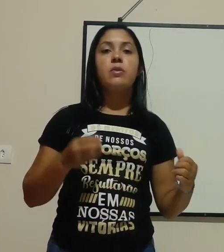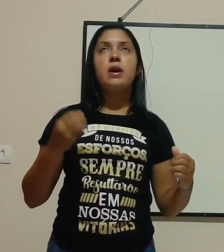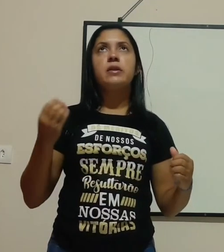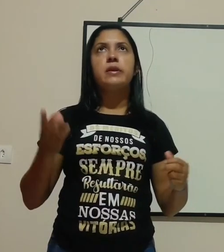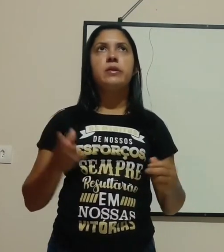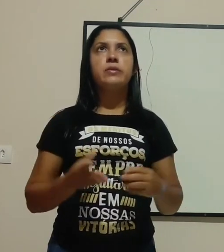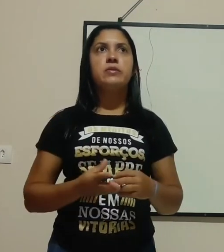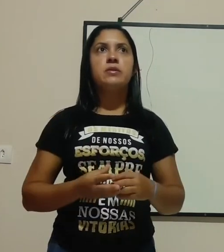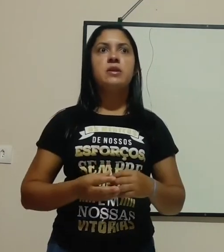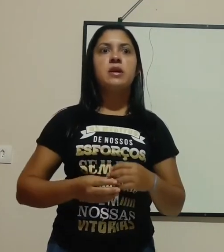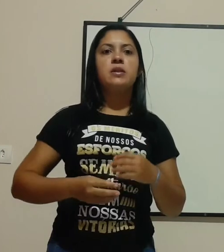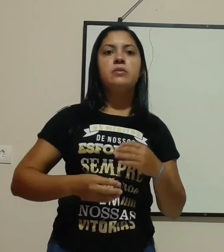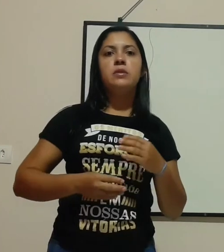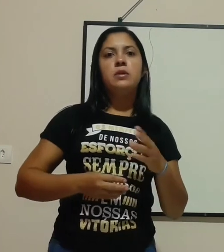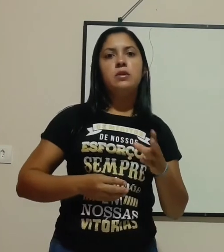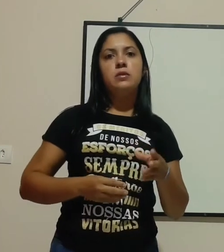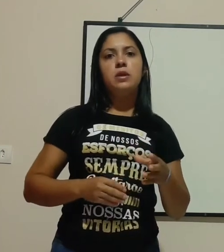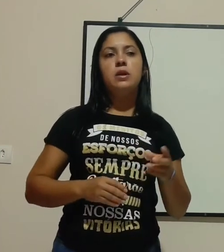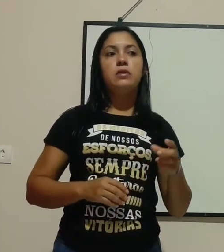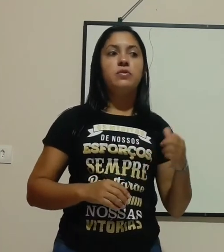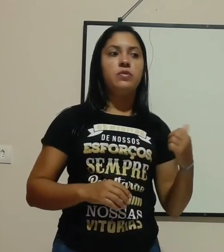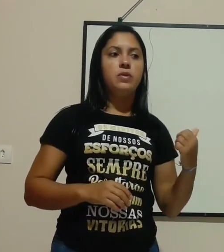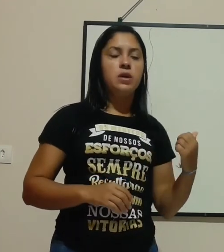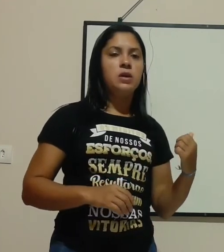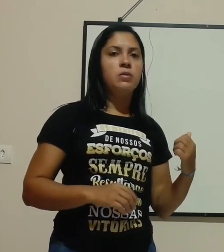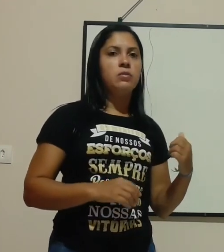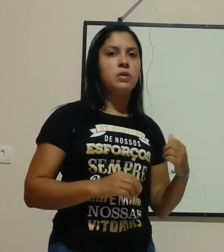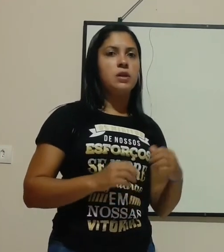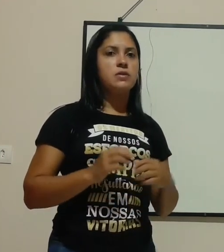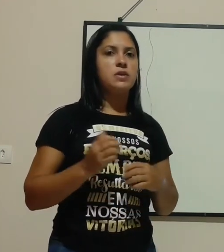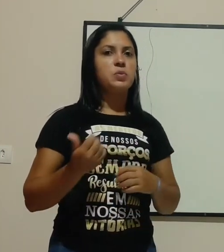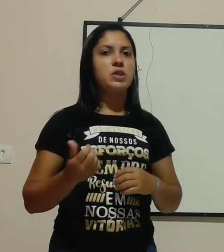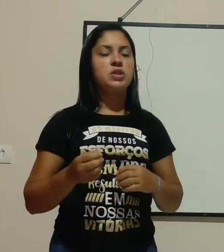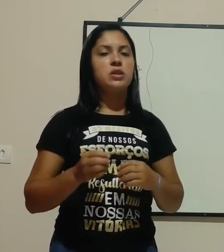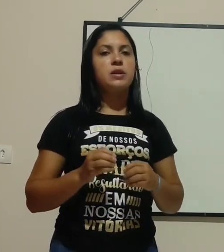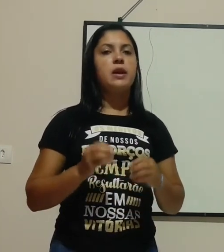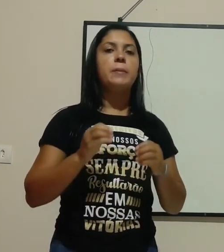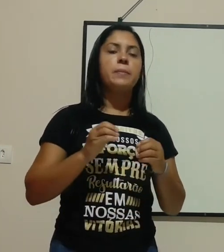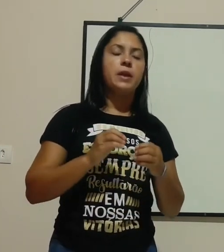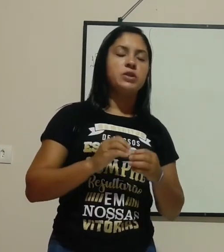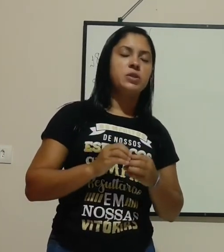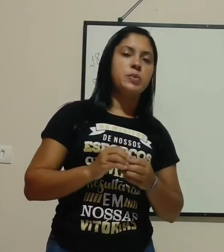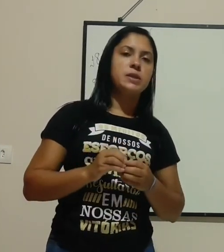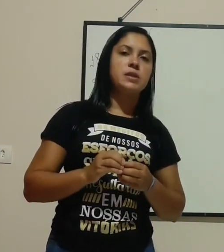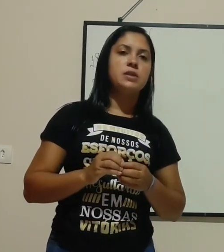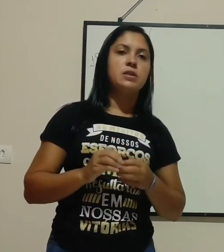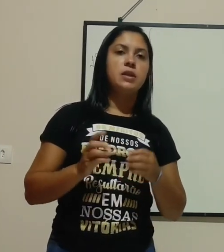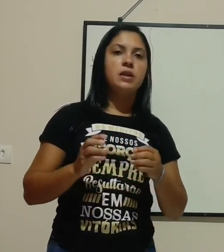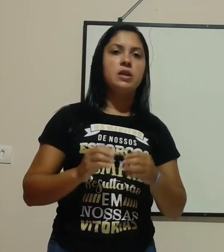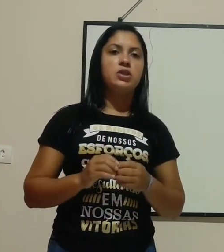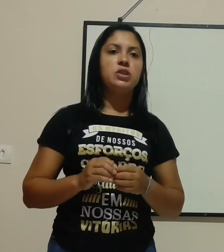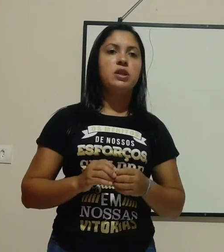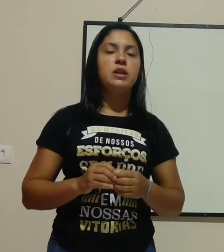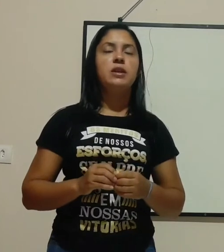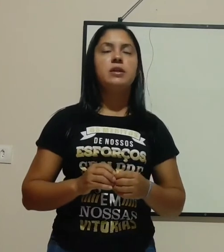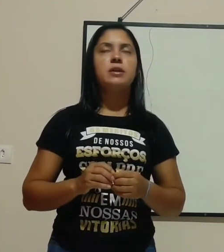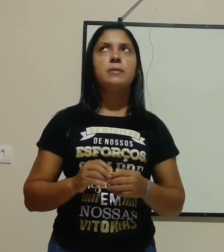quarto, ar-condicionado, o cano, que às vezes para a gente ligar, a gente precisa da energia elétrica,